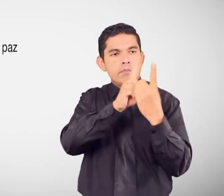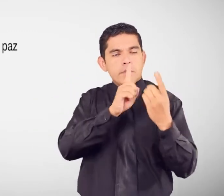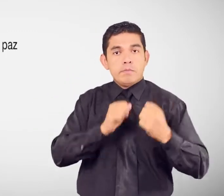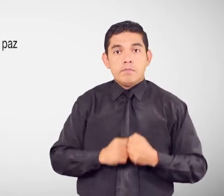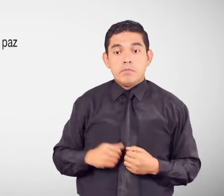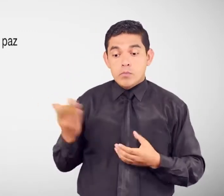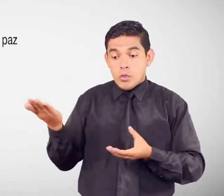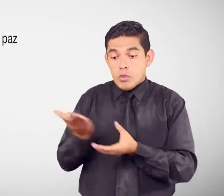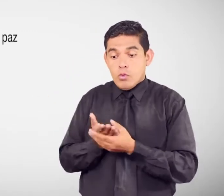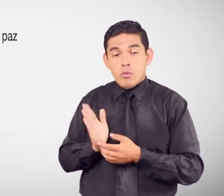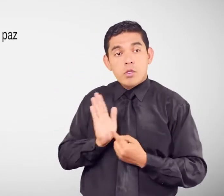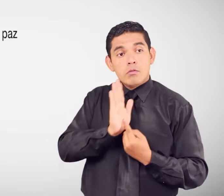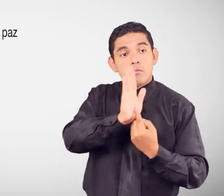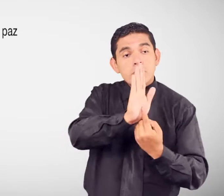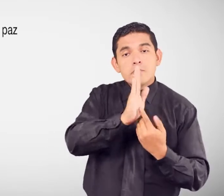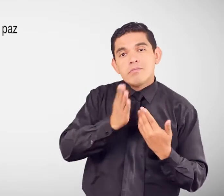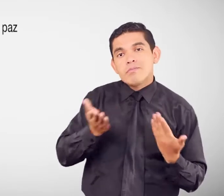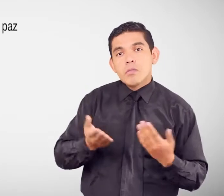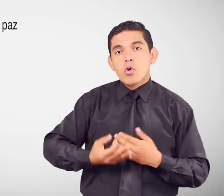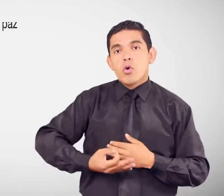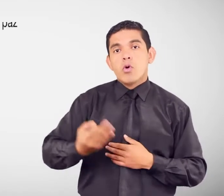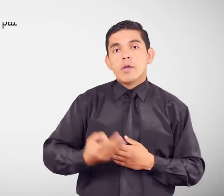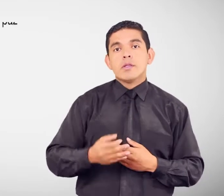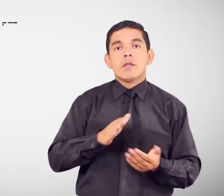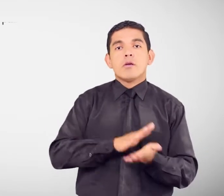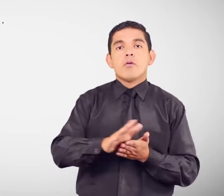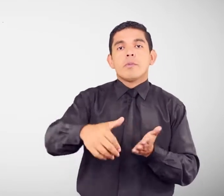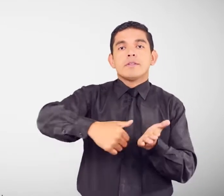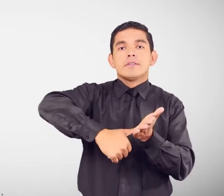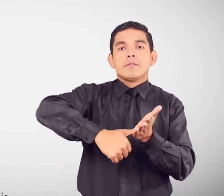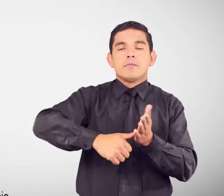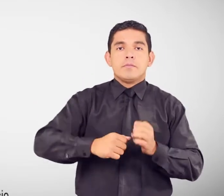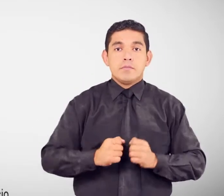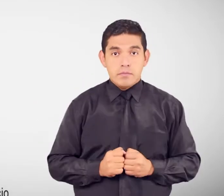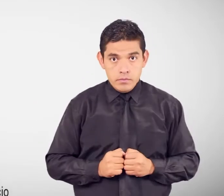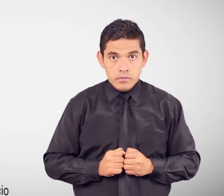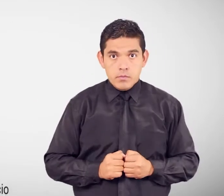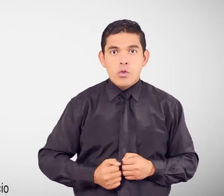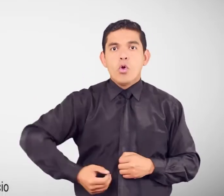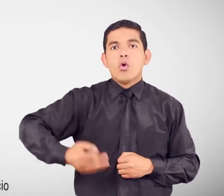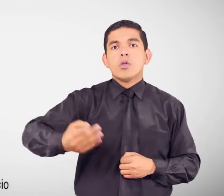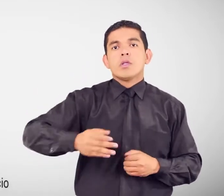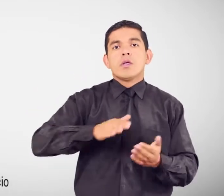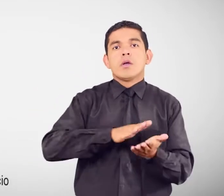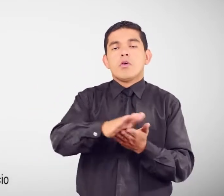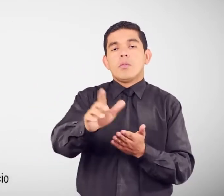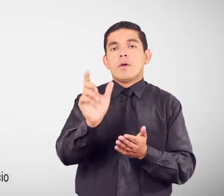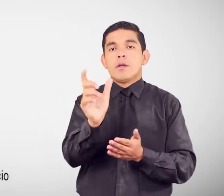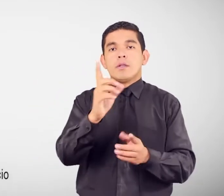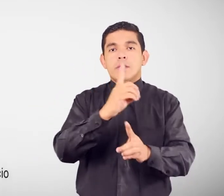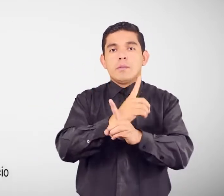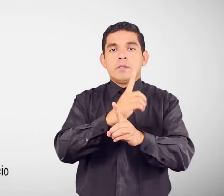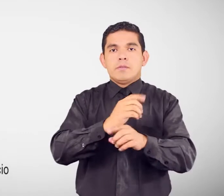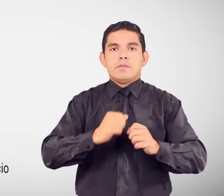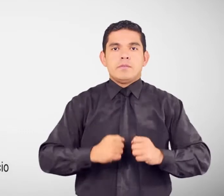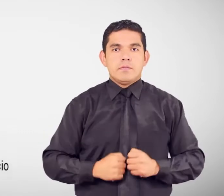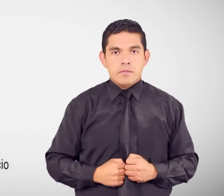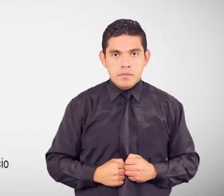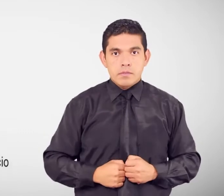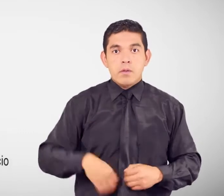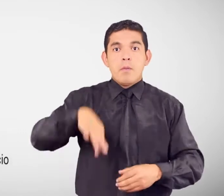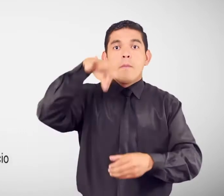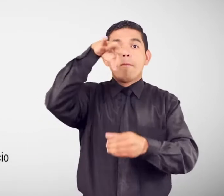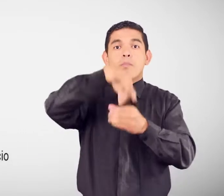se deben presentar Original y copia de la cédula de ciudadanía Original y copia del carné de discapacidad Papeleta de